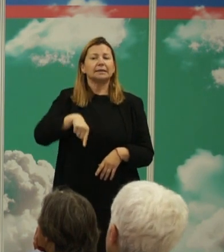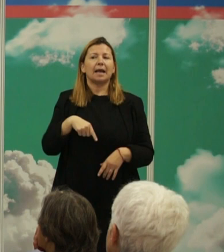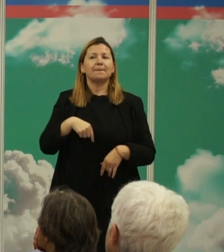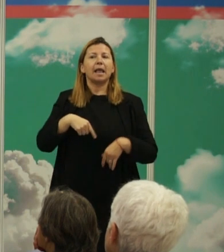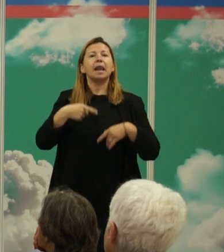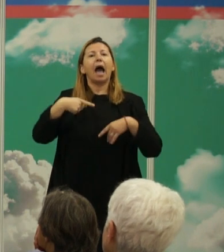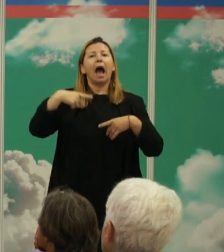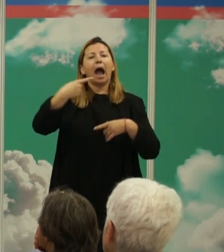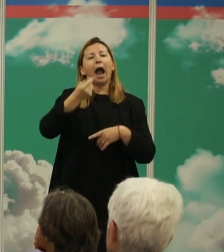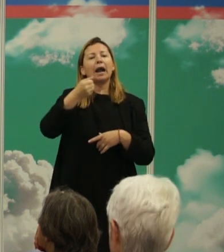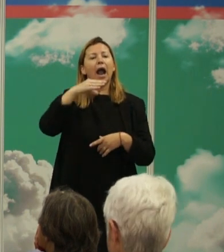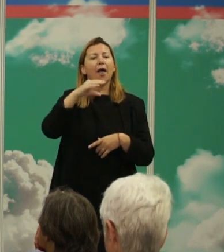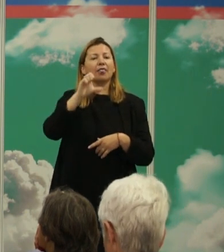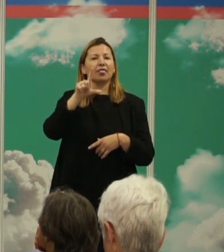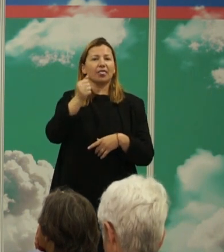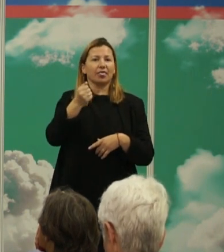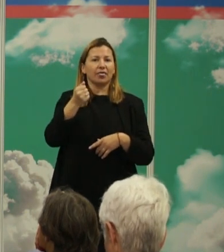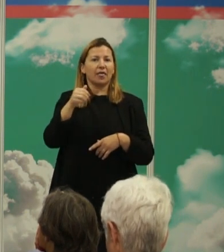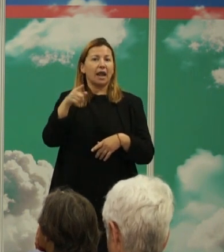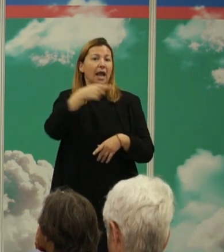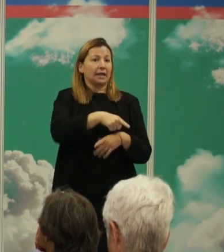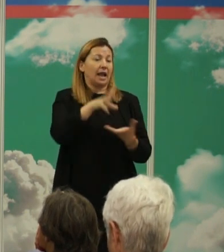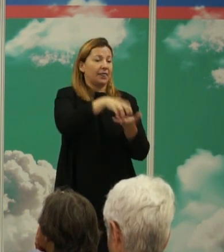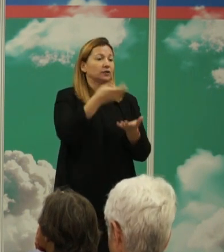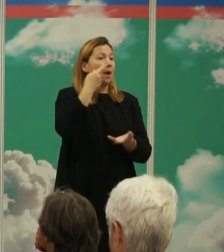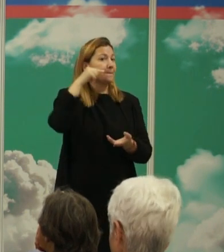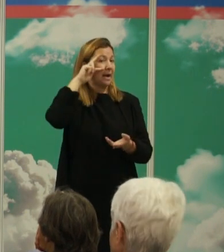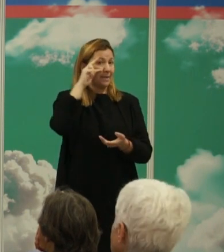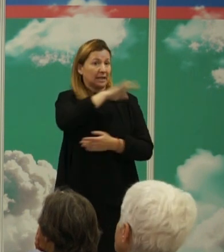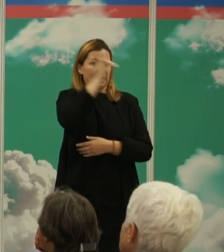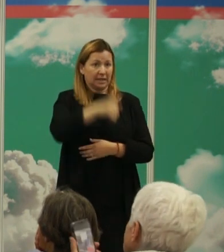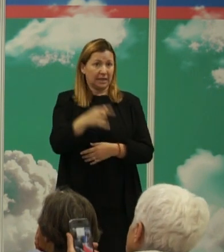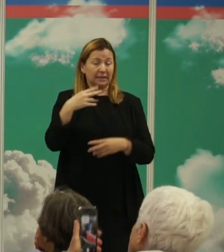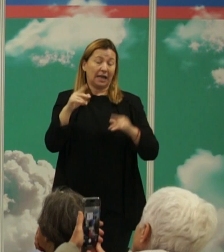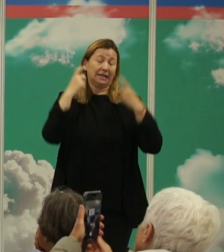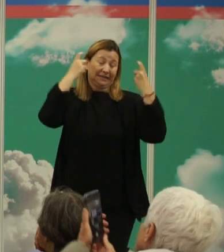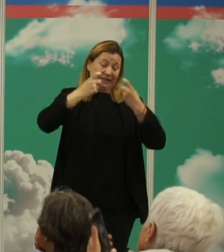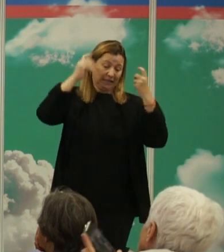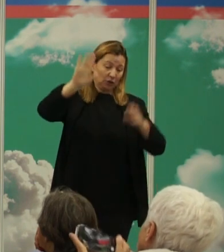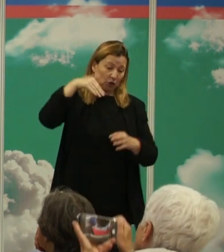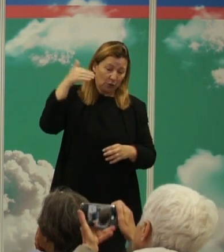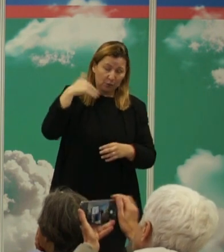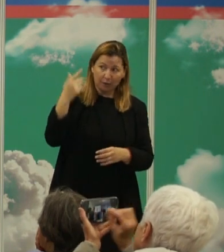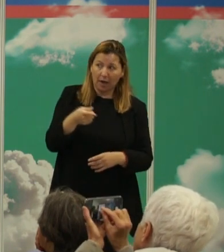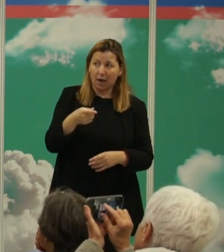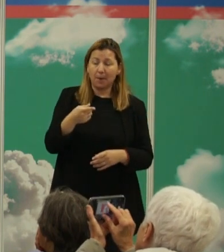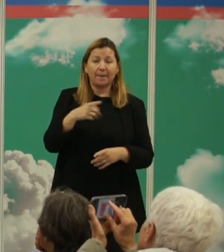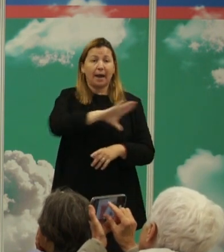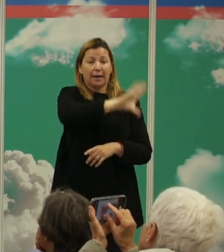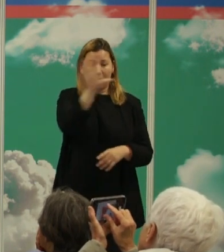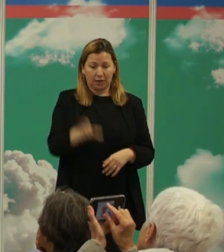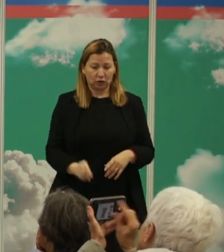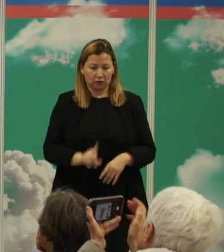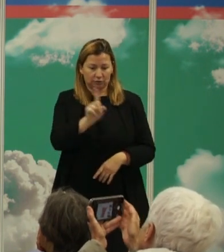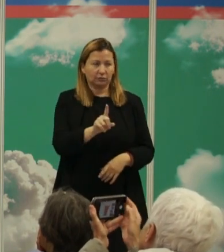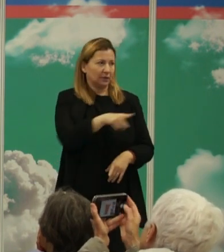recuperarla en la estación experimental del Zairín para reintroducirla en el norte de África aprovecho y hago